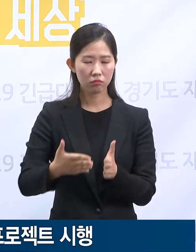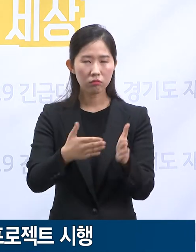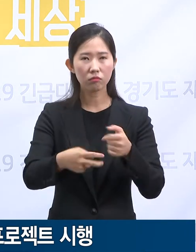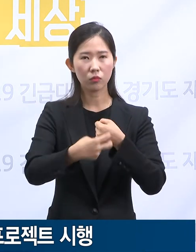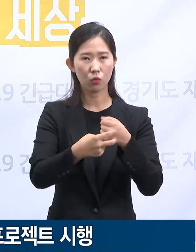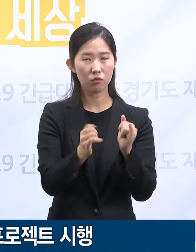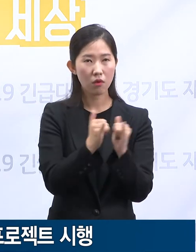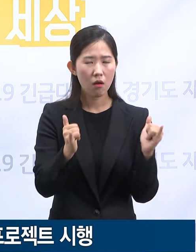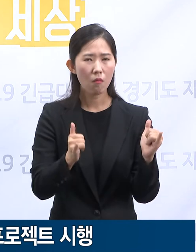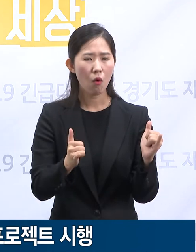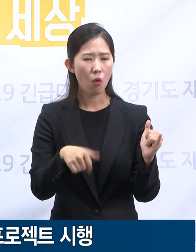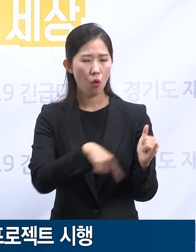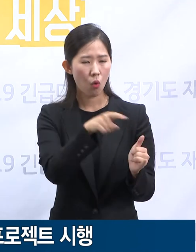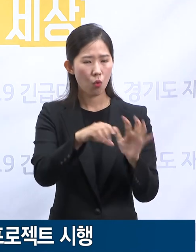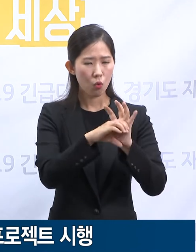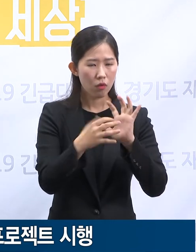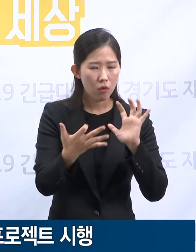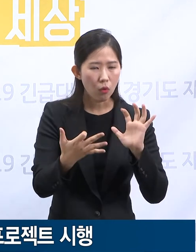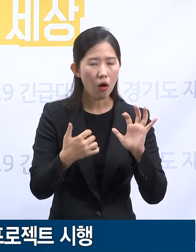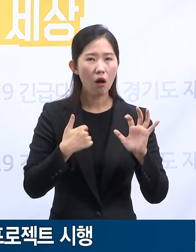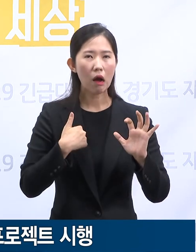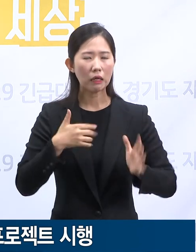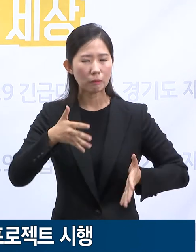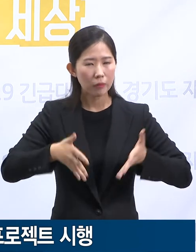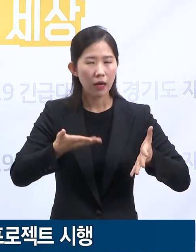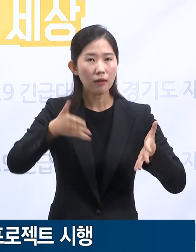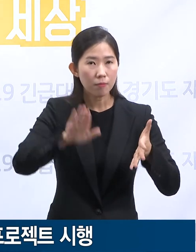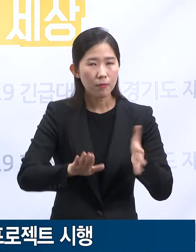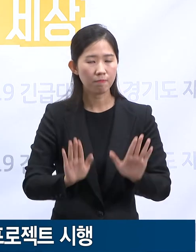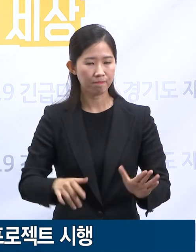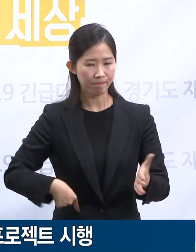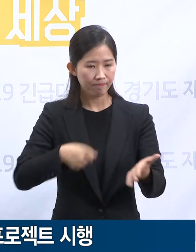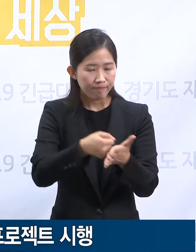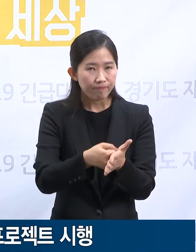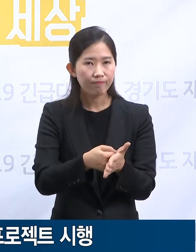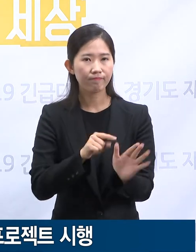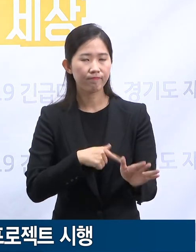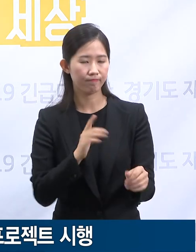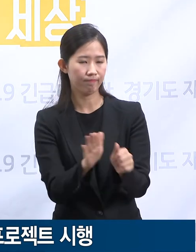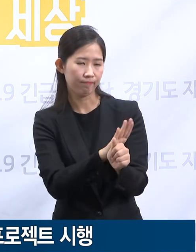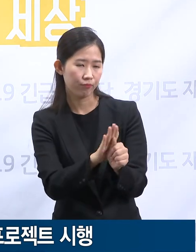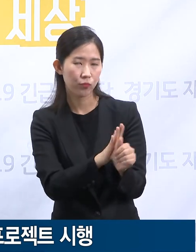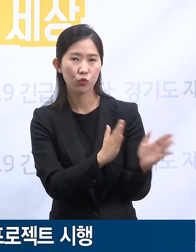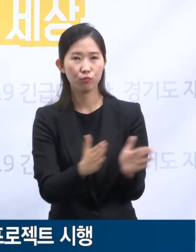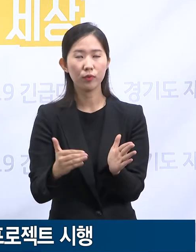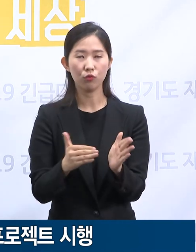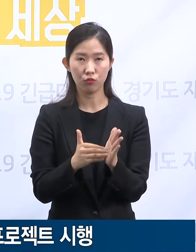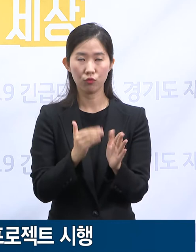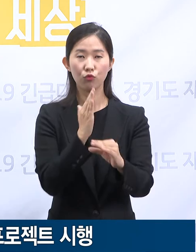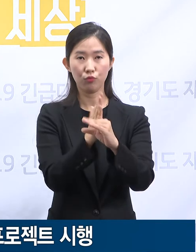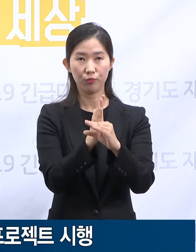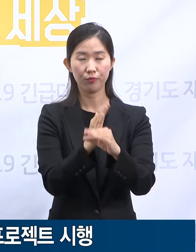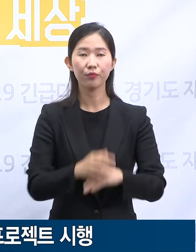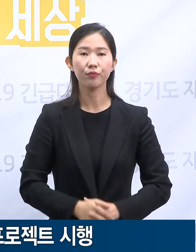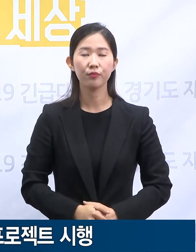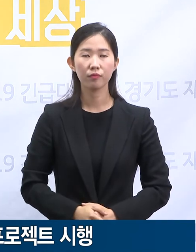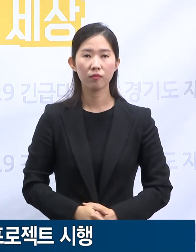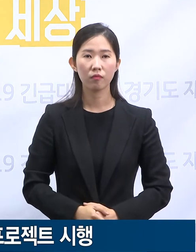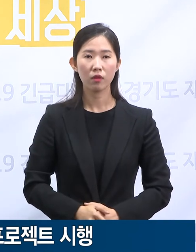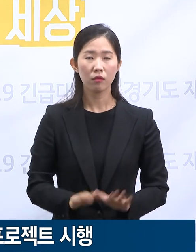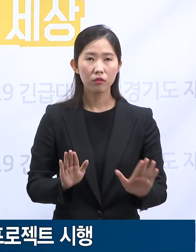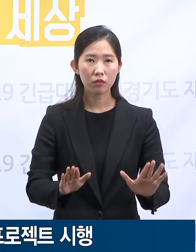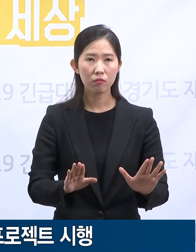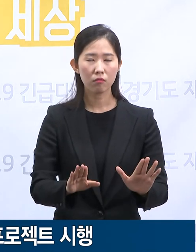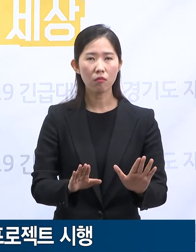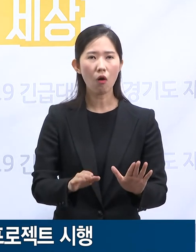진료에 용기를 내어 참여하고 있습니다. 새로운 시도가 어떤 성과를 낼지 장담하기는 어렵고 때로는 실수나